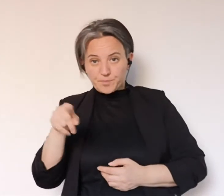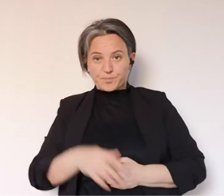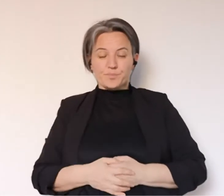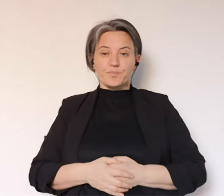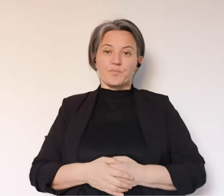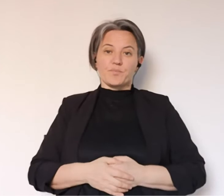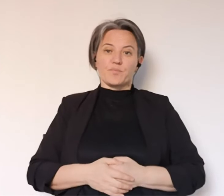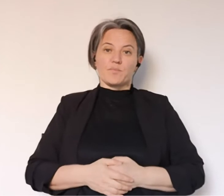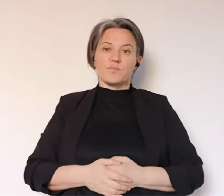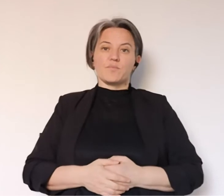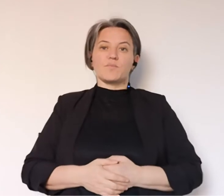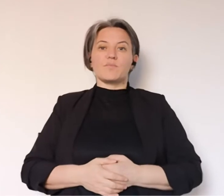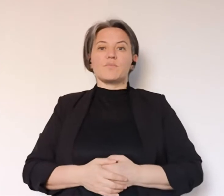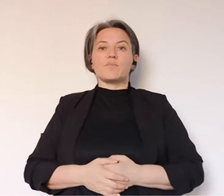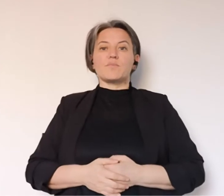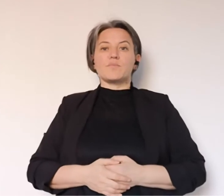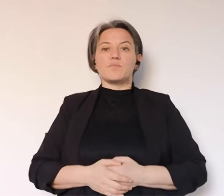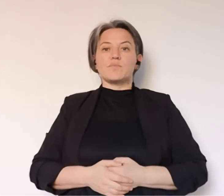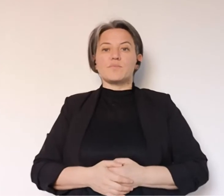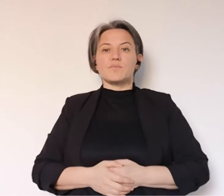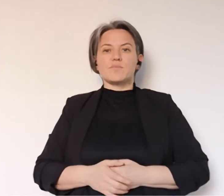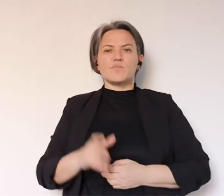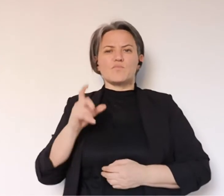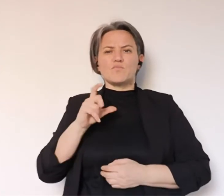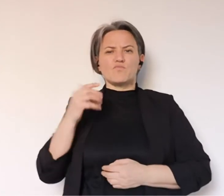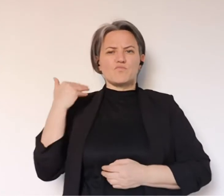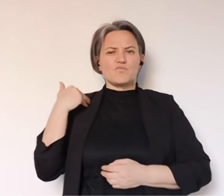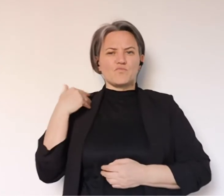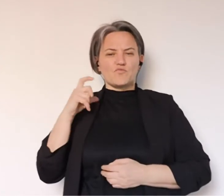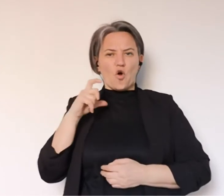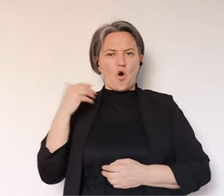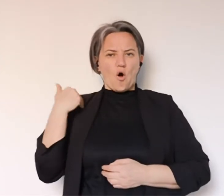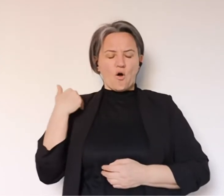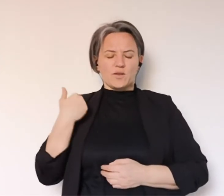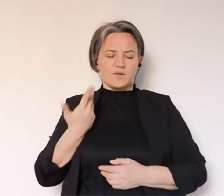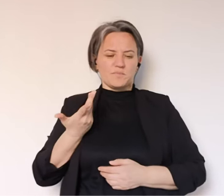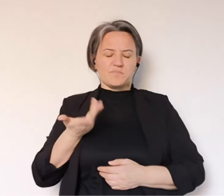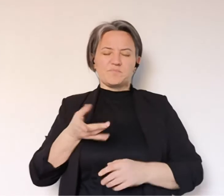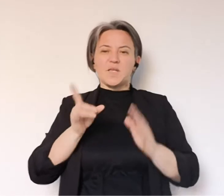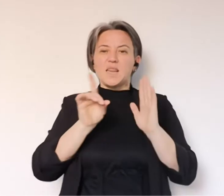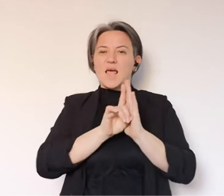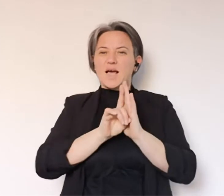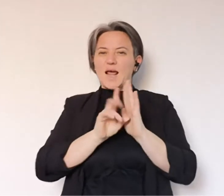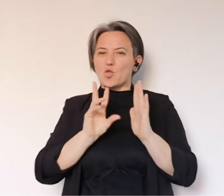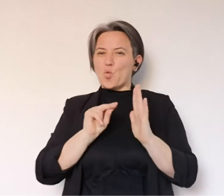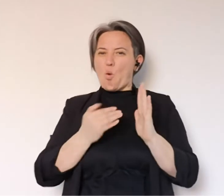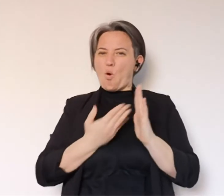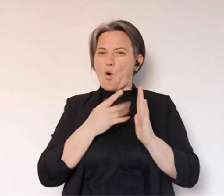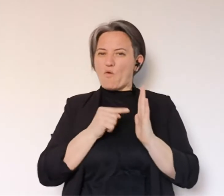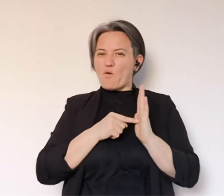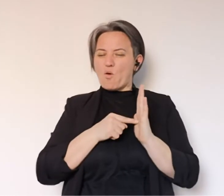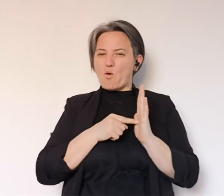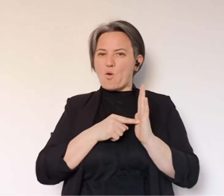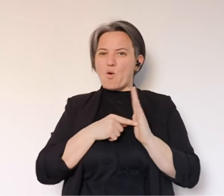L'ho visto io, l'avete visto anche voi, in questi giorni sono stati aperti anche con un nuovo decreto